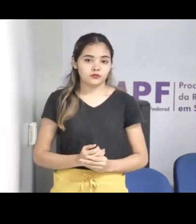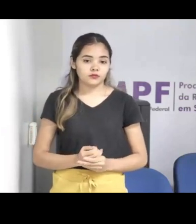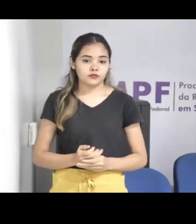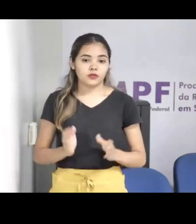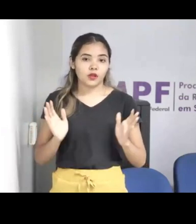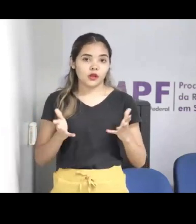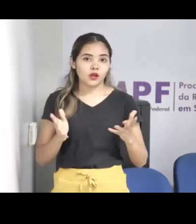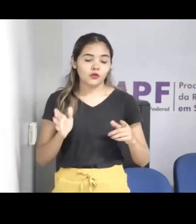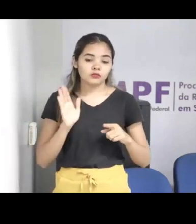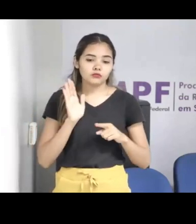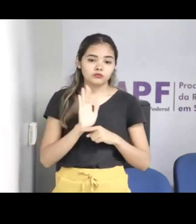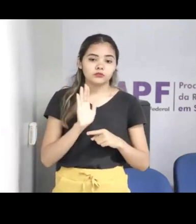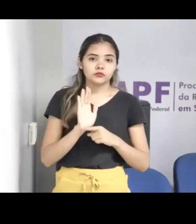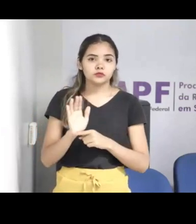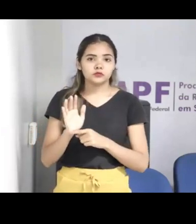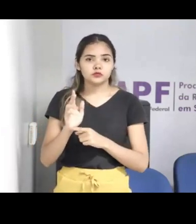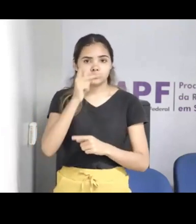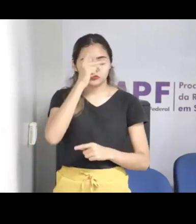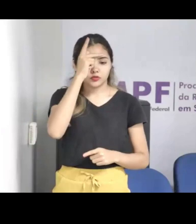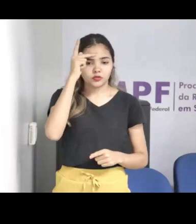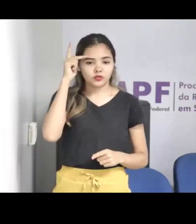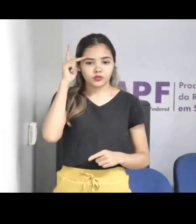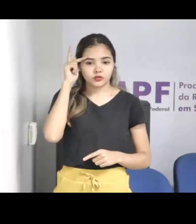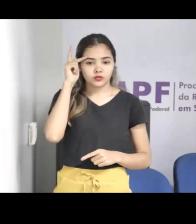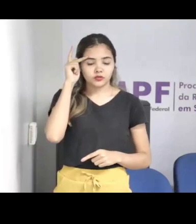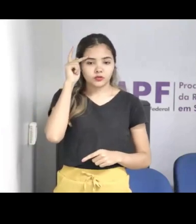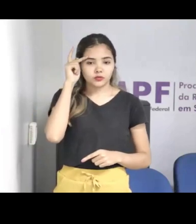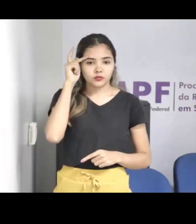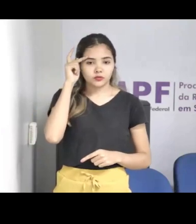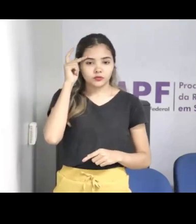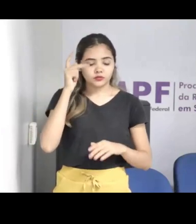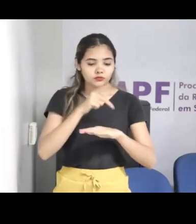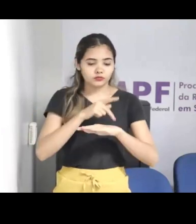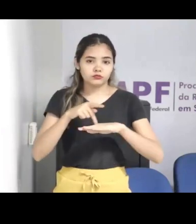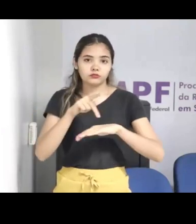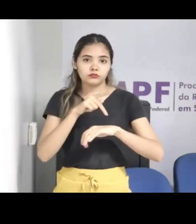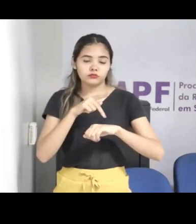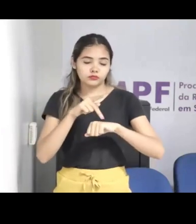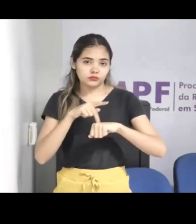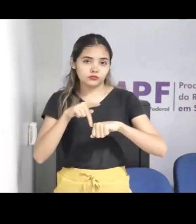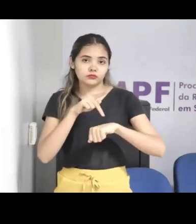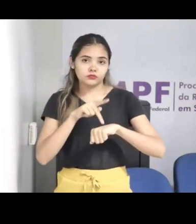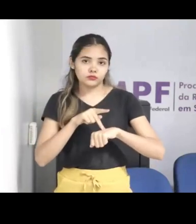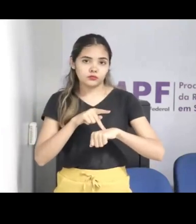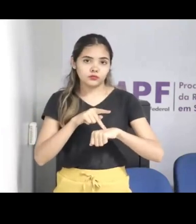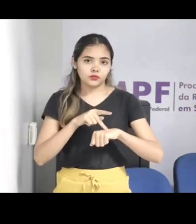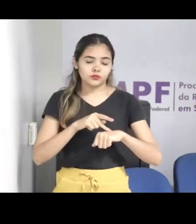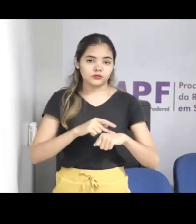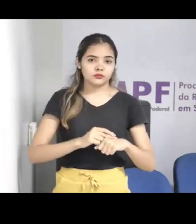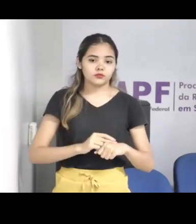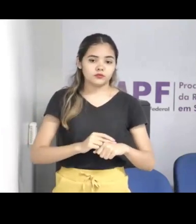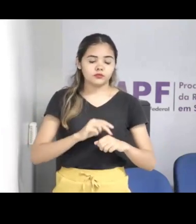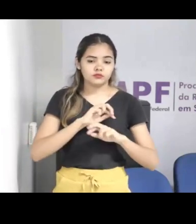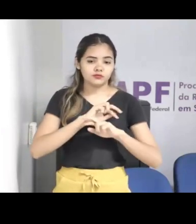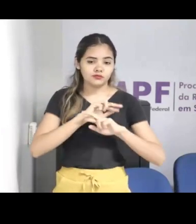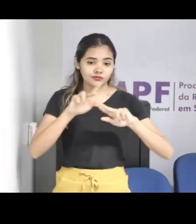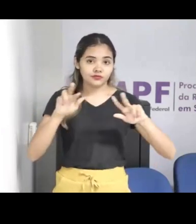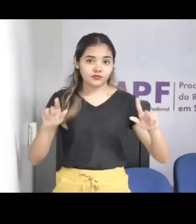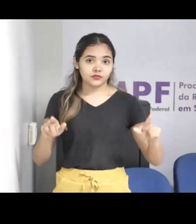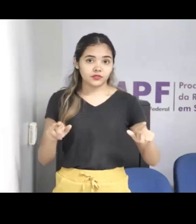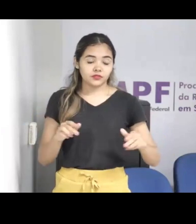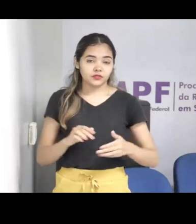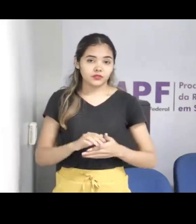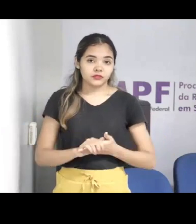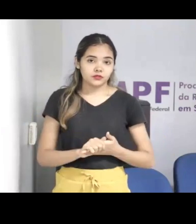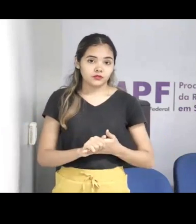vulnerabilidade social, a gente está presente em 23 países, mais concentrados no hemisfério sul, países com maior